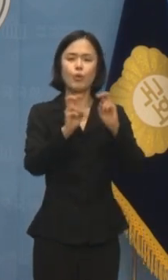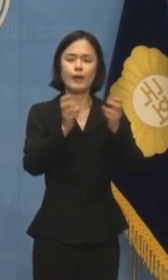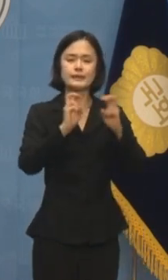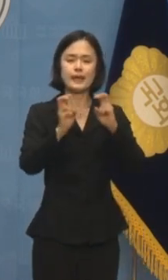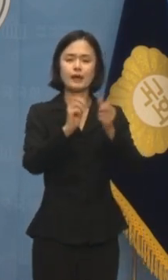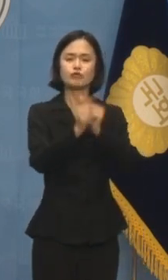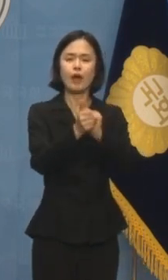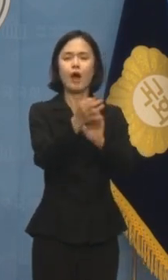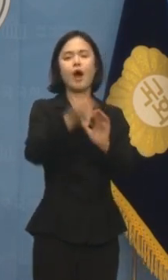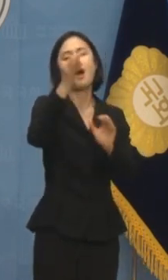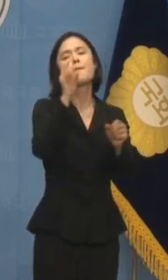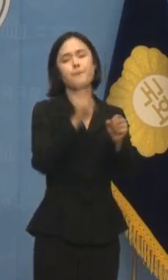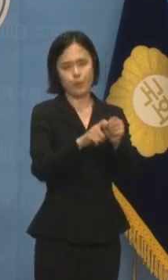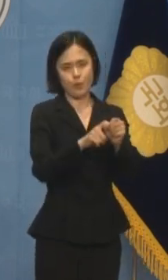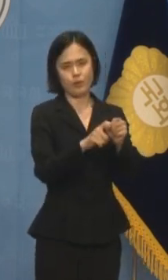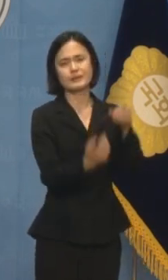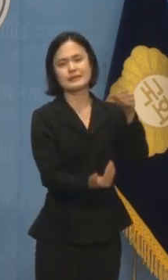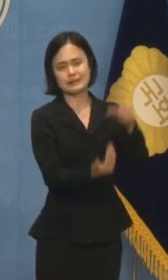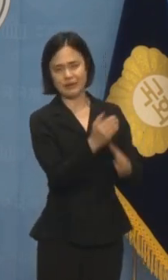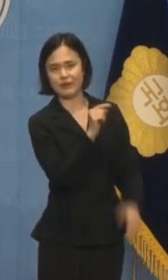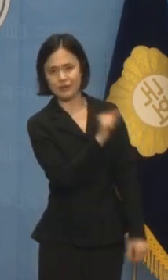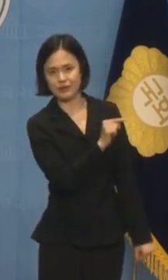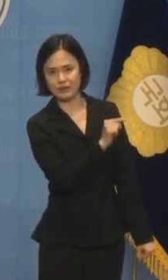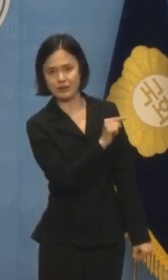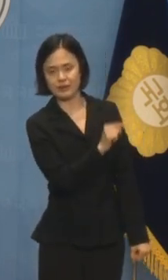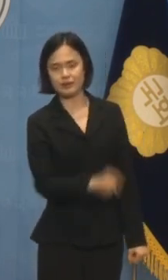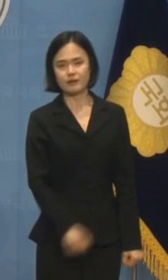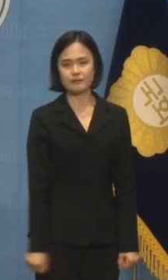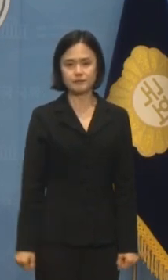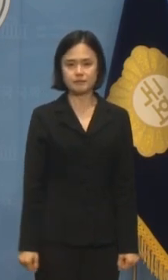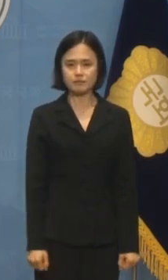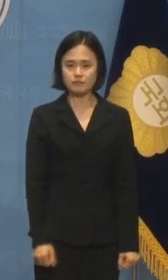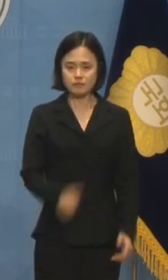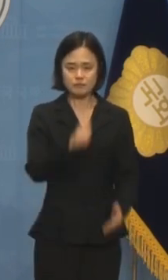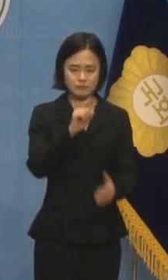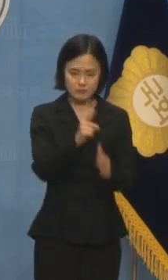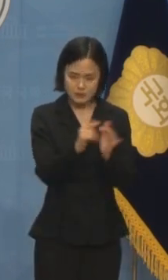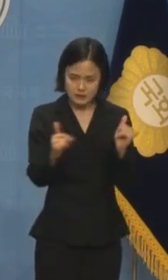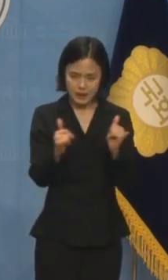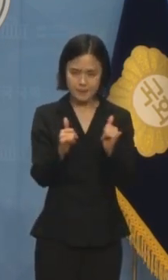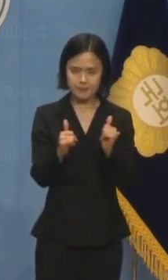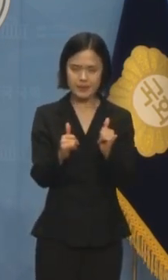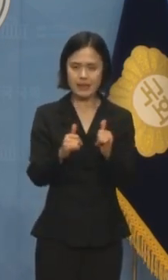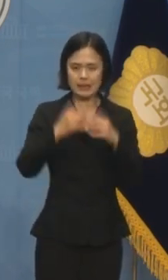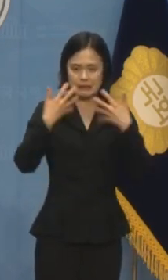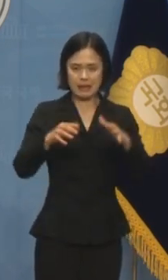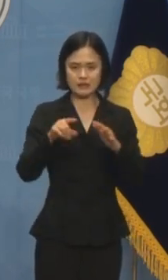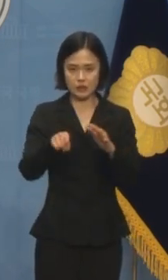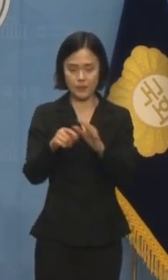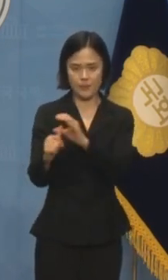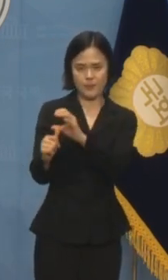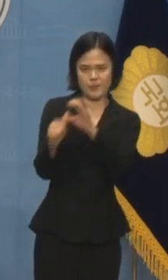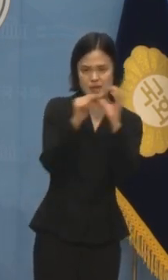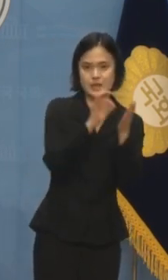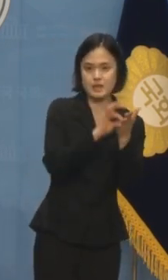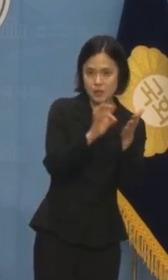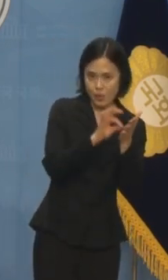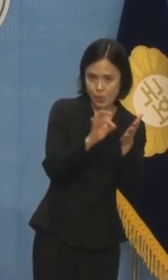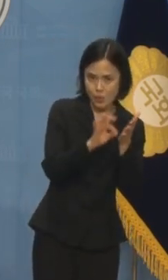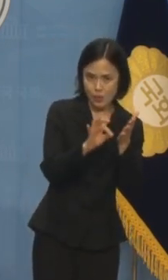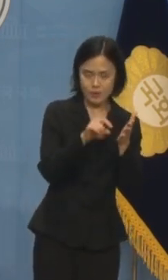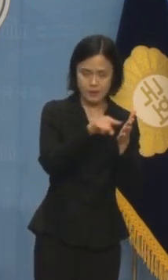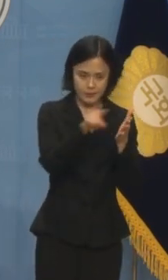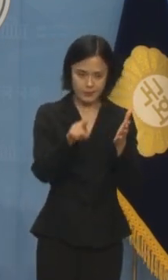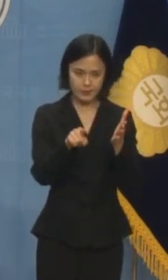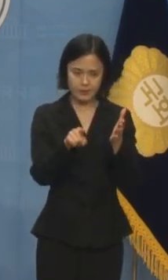모해위증 의혹 사건처럼 죄수들의 약점을 이용해 거짓 증언을 짜맞추는 3인 성호 작전을